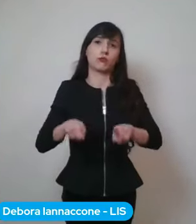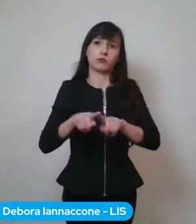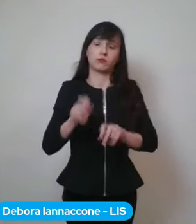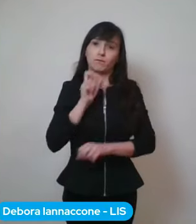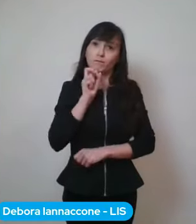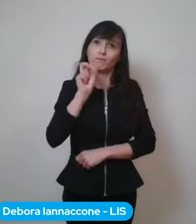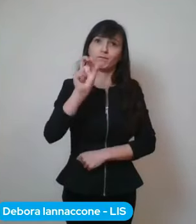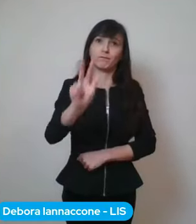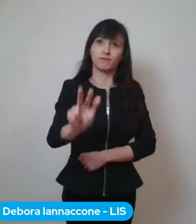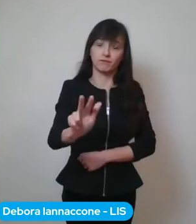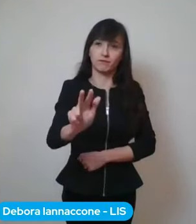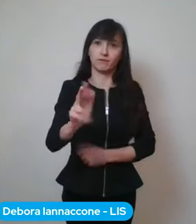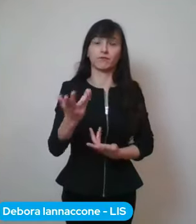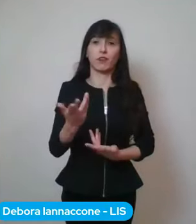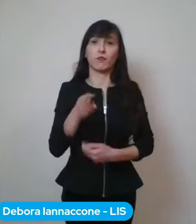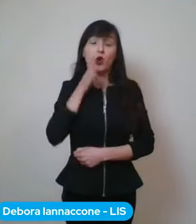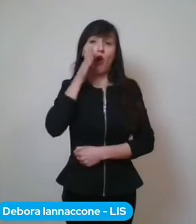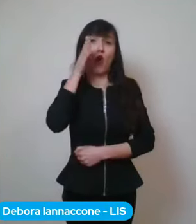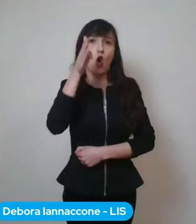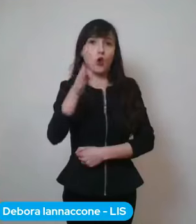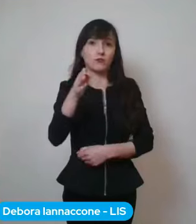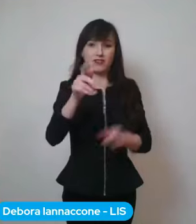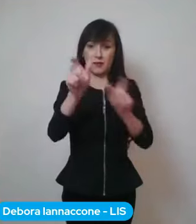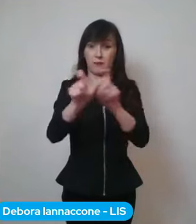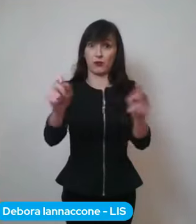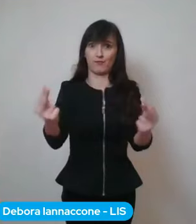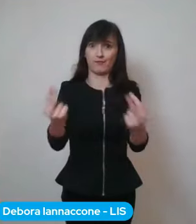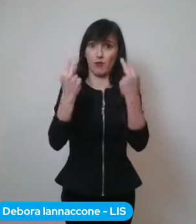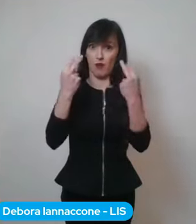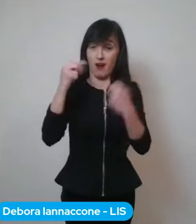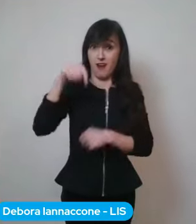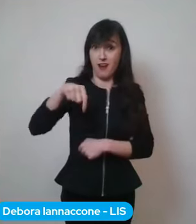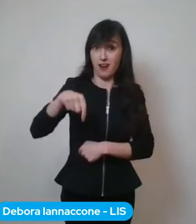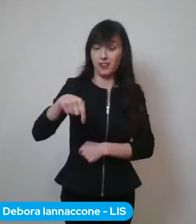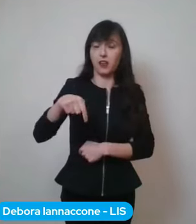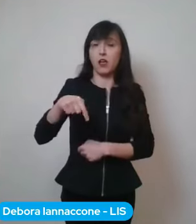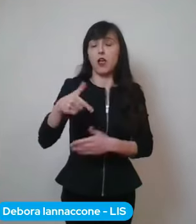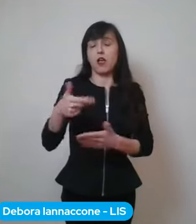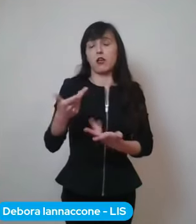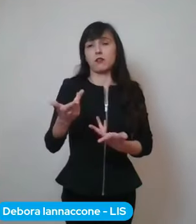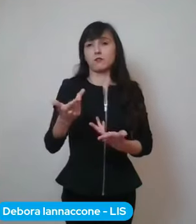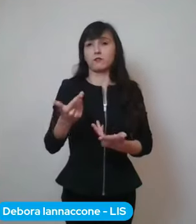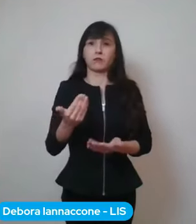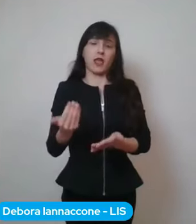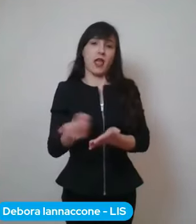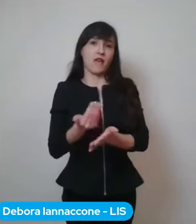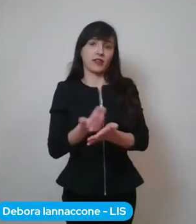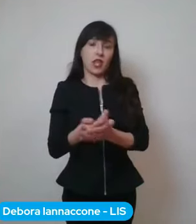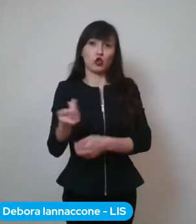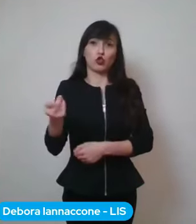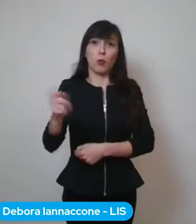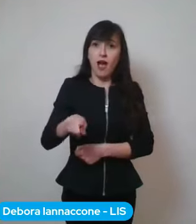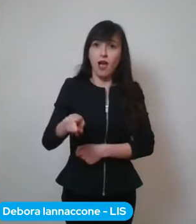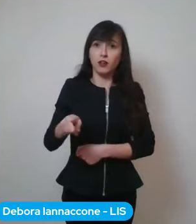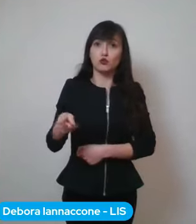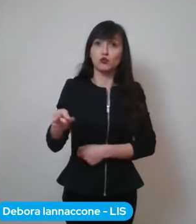coloro che in questo momento ci stanno ascoltando e seguendo. Non facciamo che domani e dopodomani